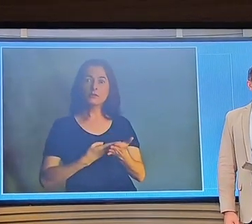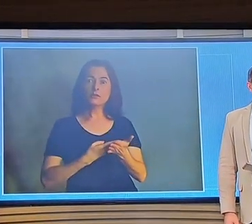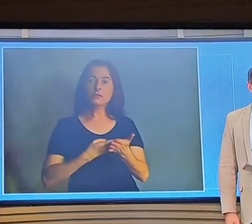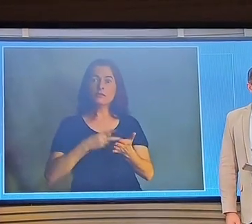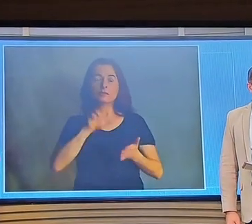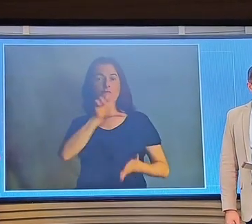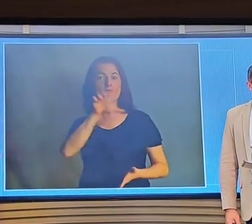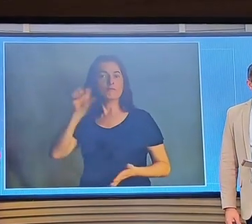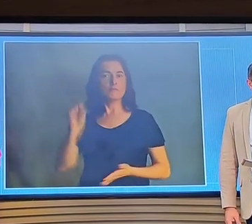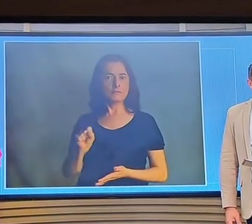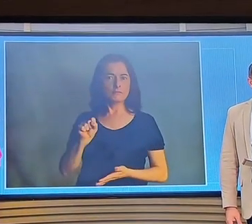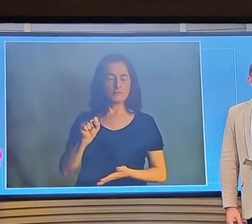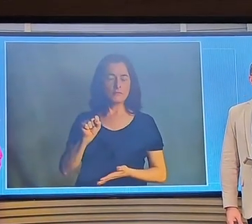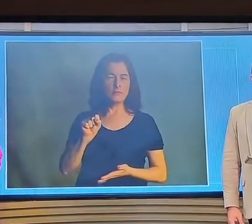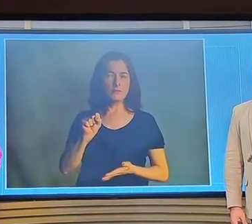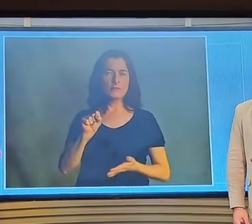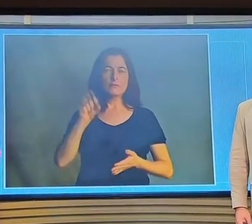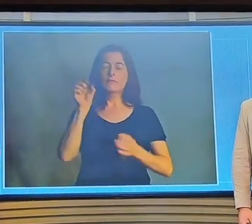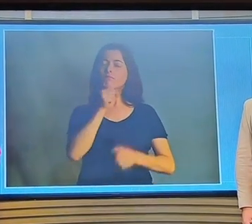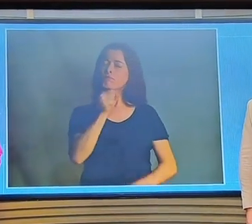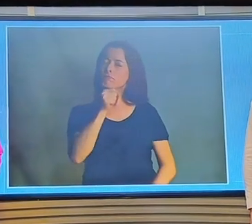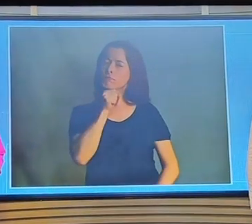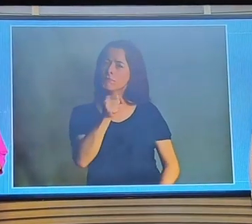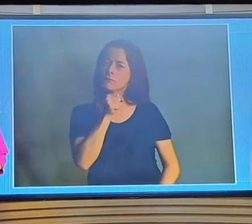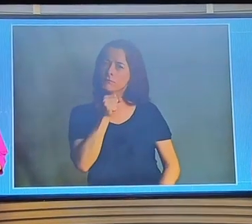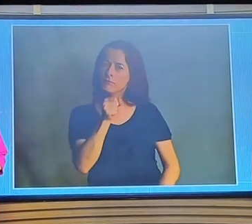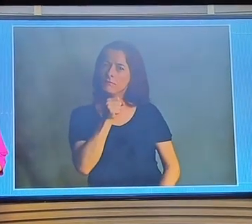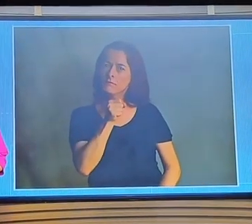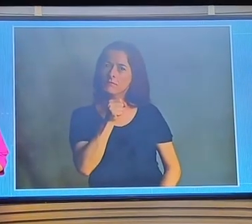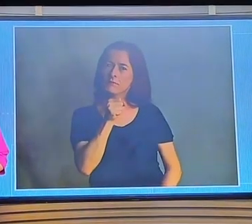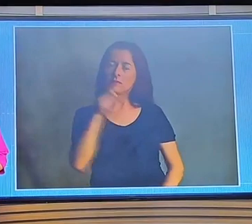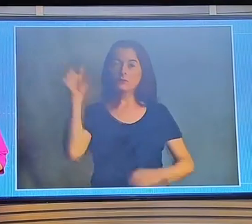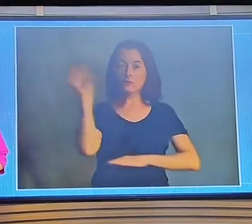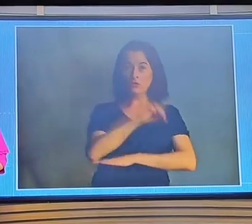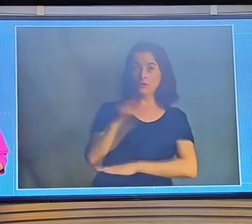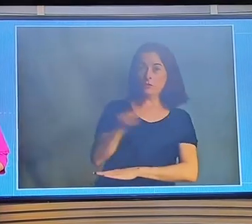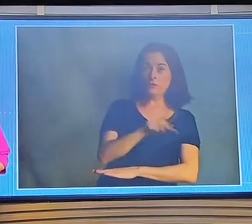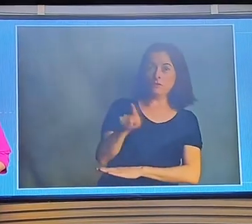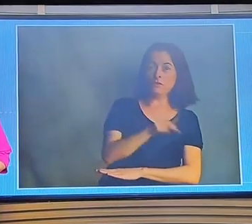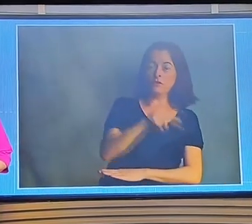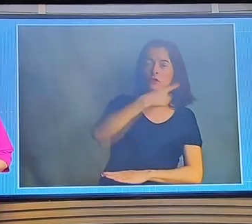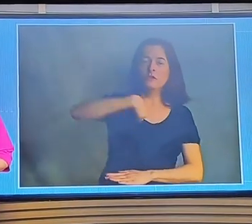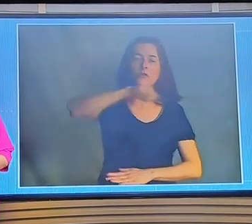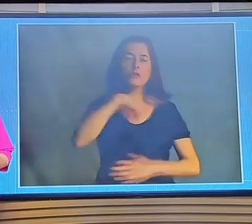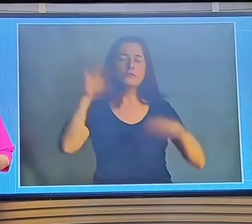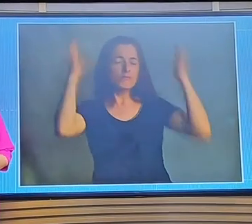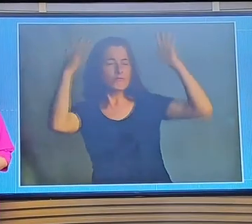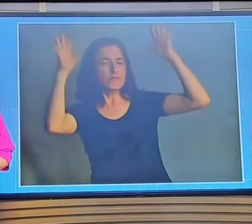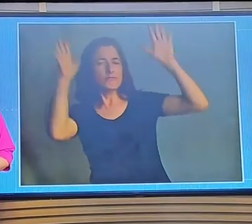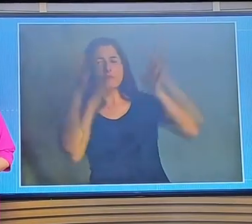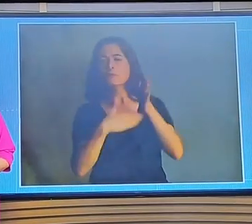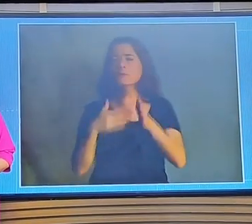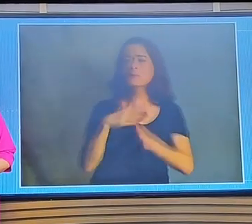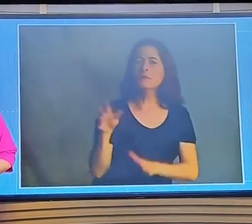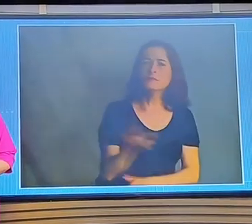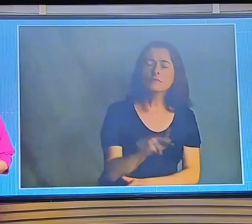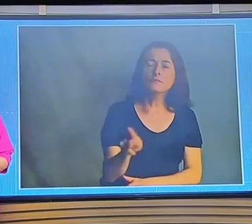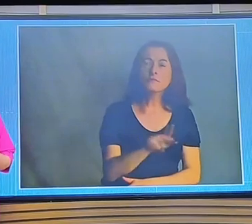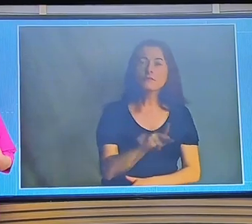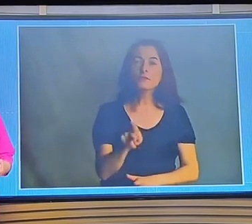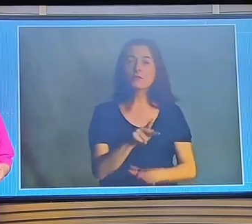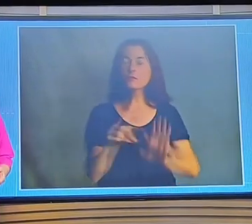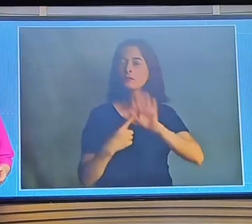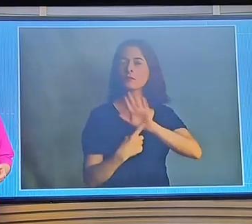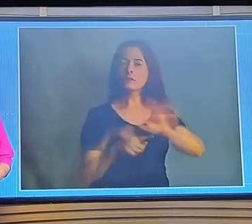agora, ela vai participar com a gente, para traduzir através da língua brasileira de sinais essa reportagem. Nesse dia do professor,